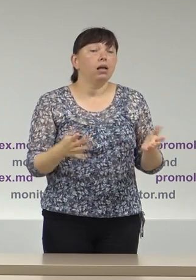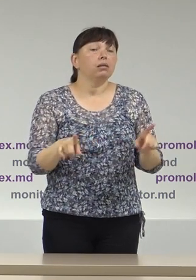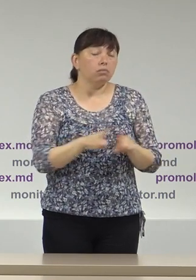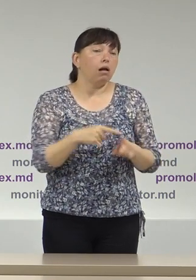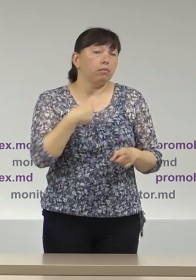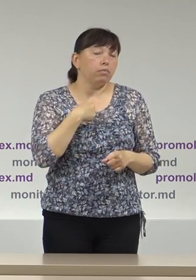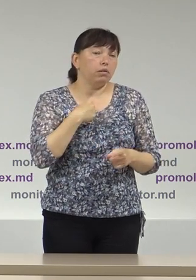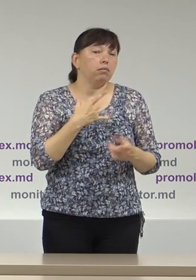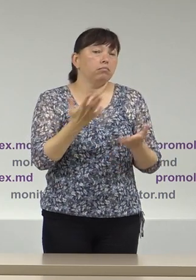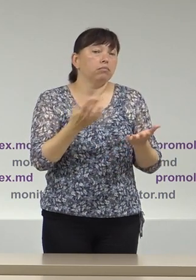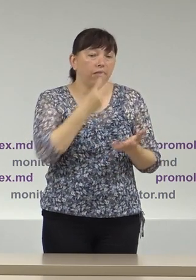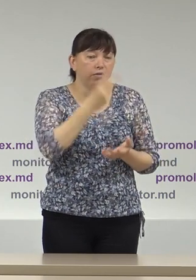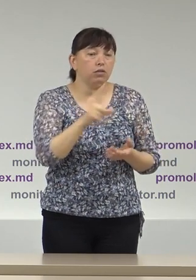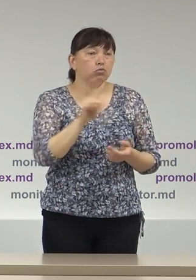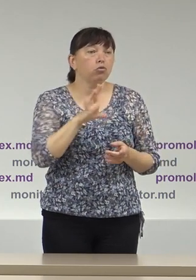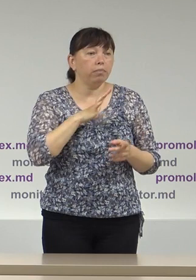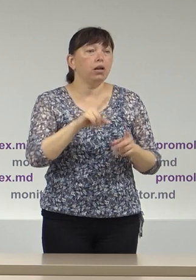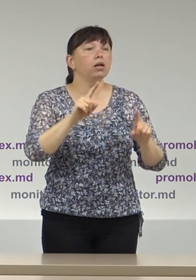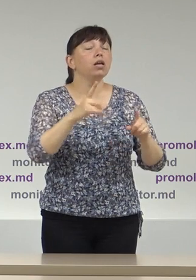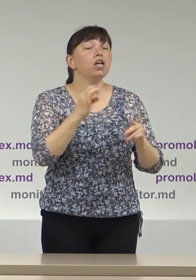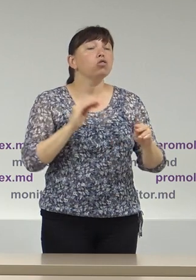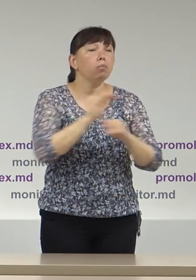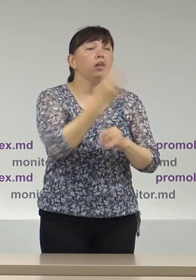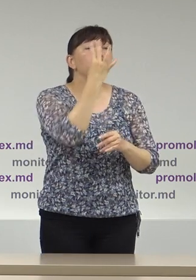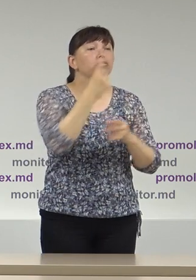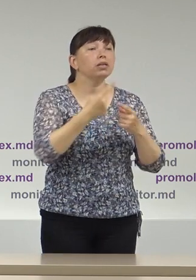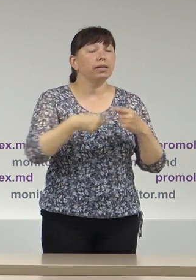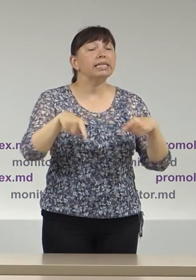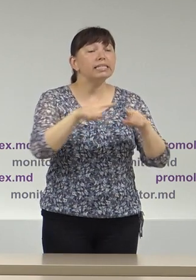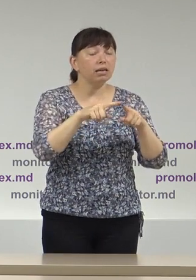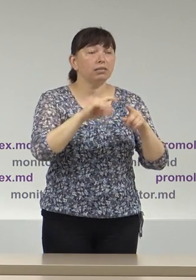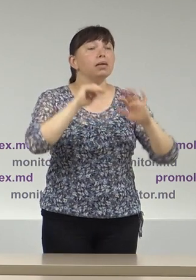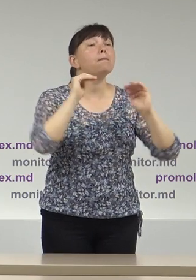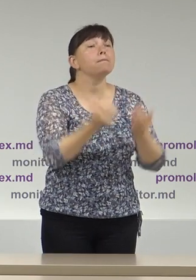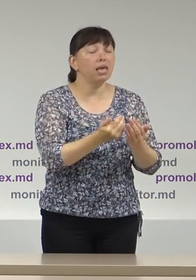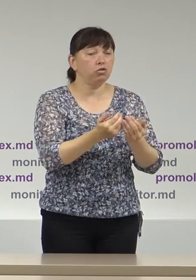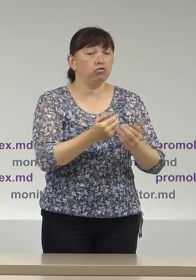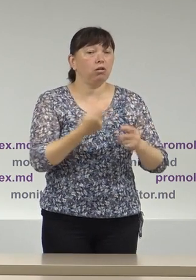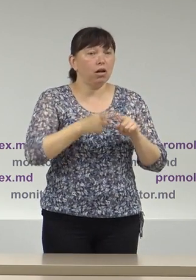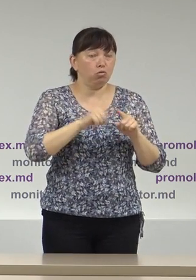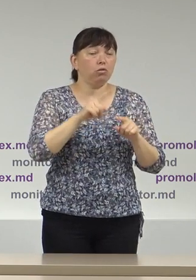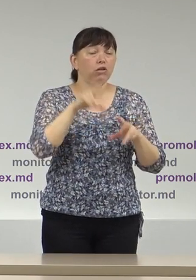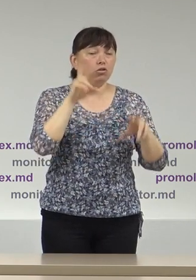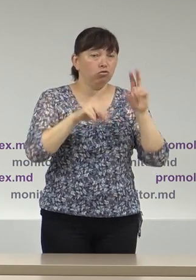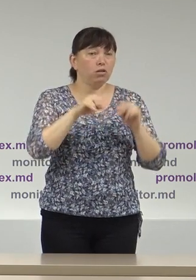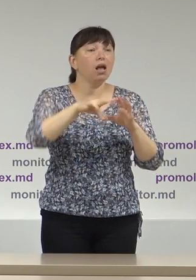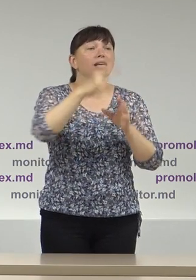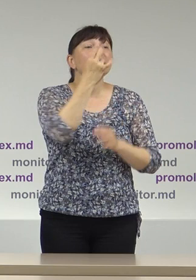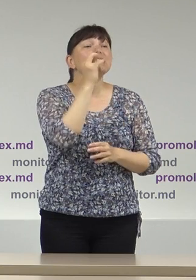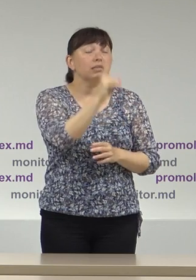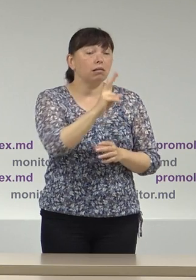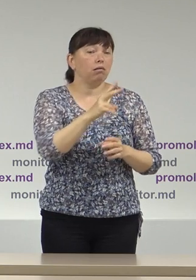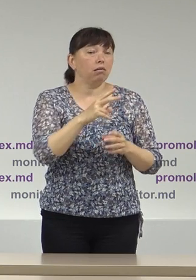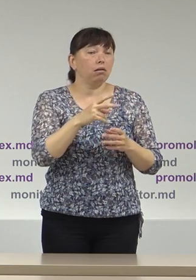constatăm că au fost create cu 4 secții de votare mai puține decât au fost bugetate de către autoritatea electorală pentru